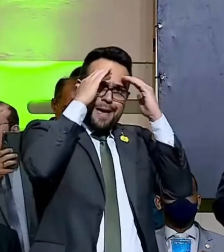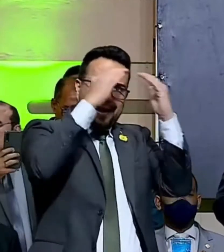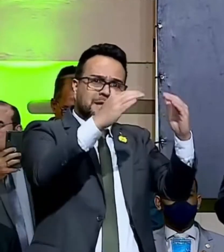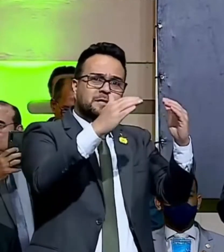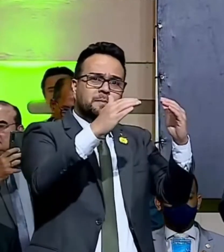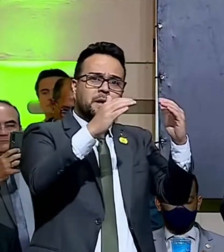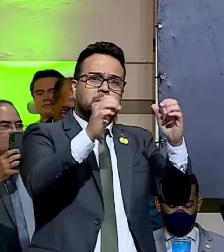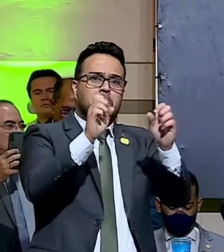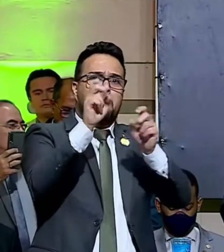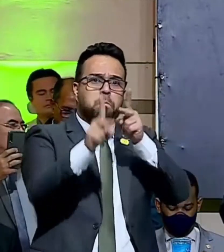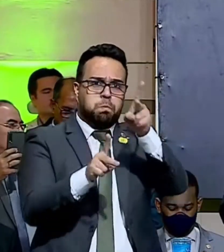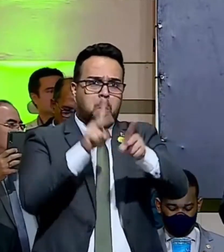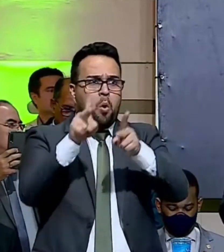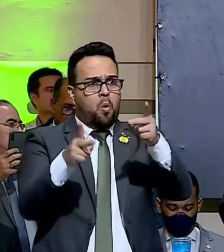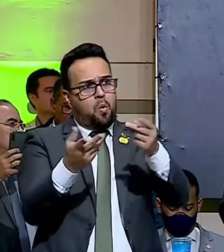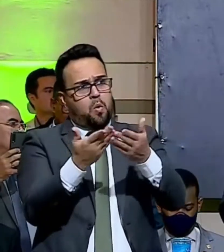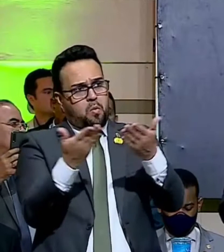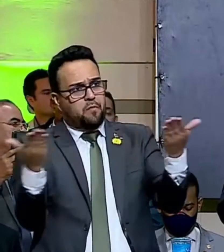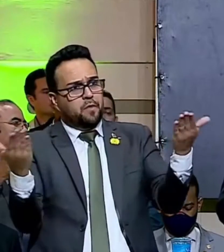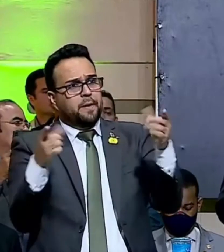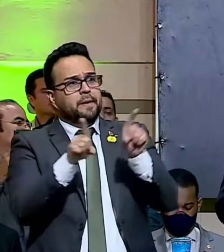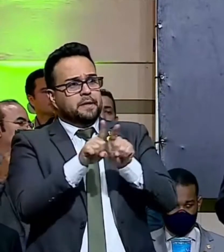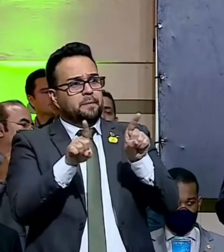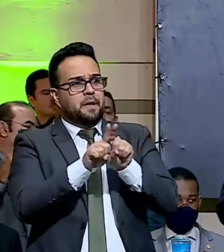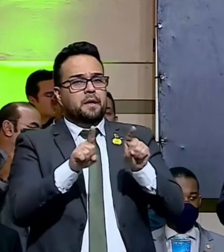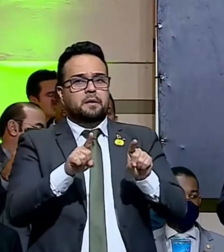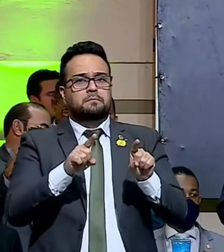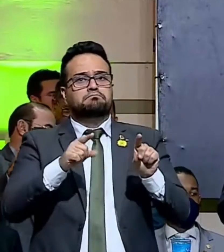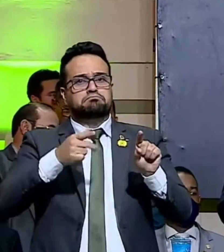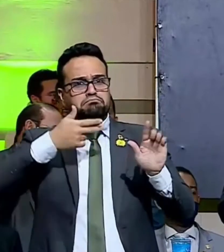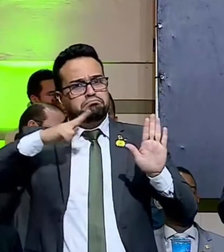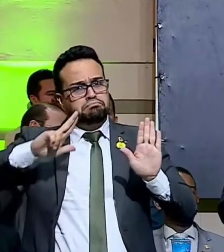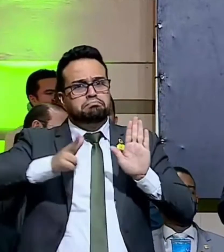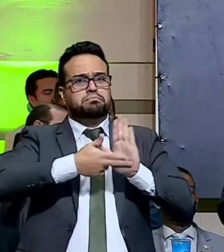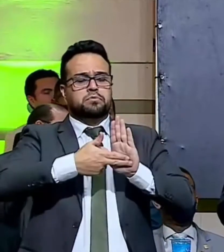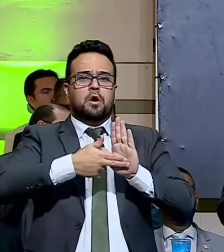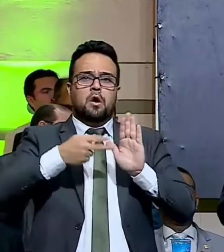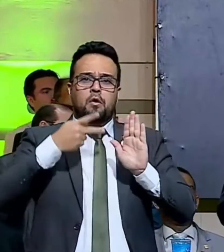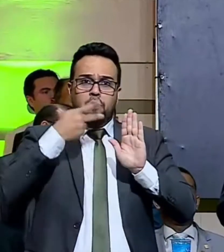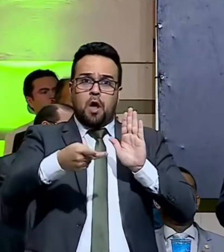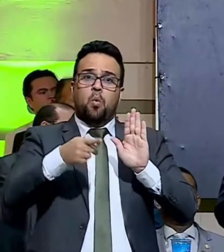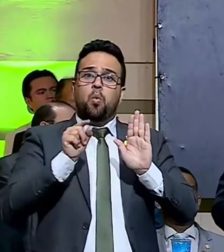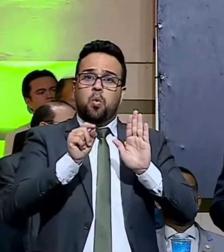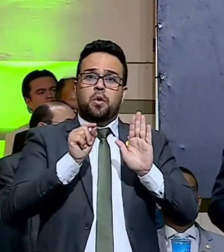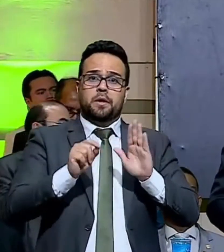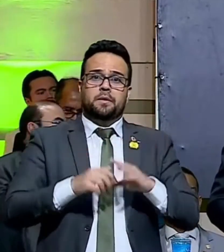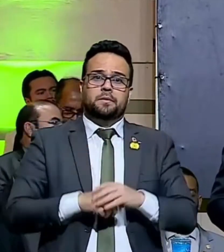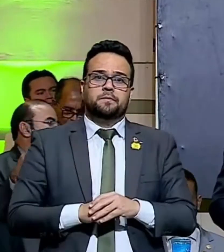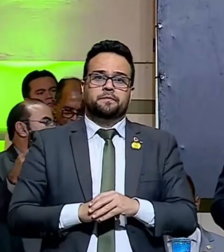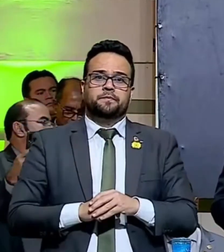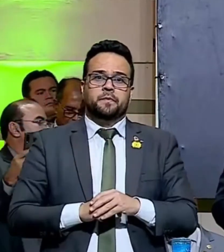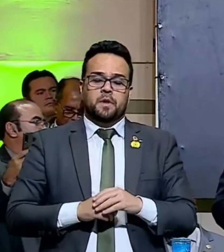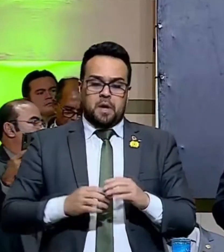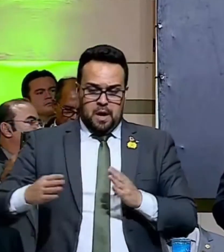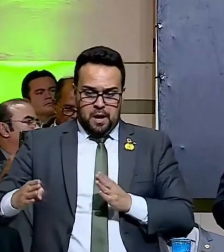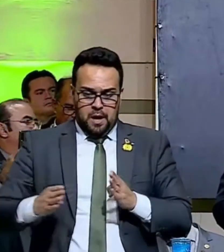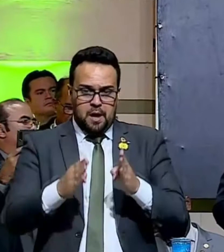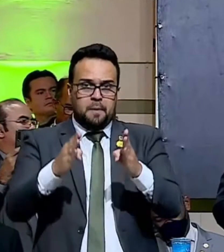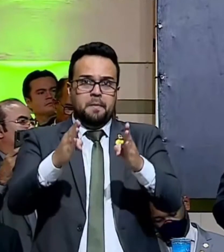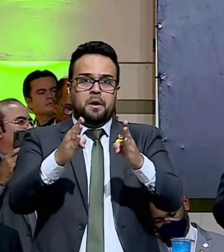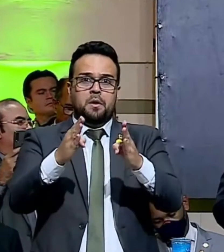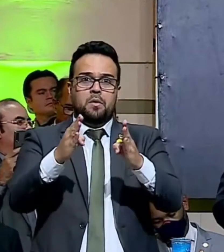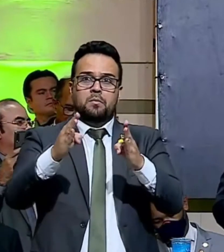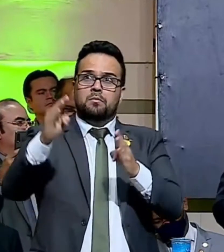respeita ao seu povo. e reafirma que o norte do destino de nossa